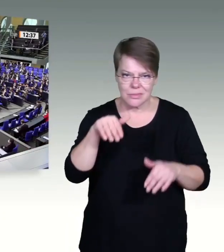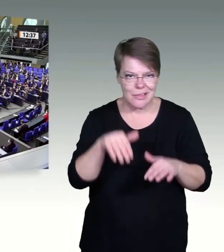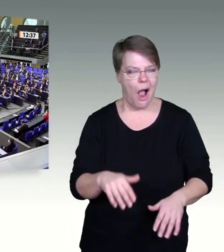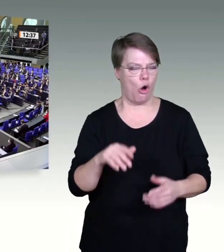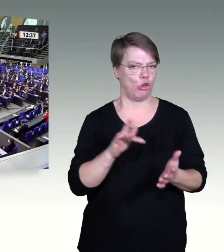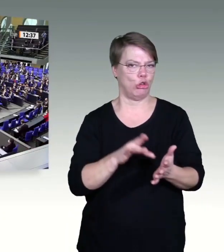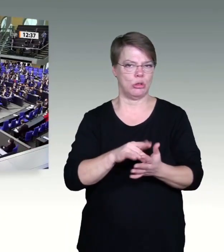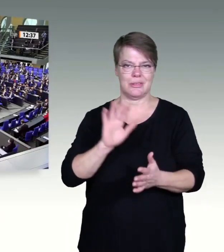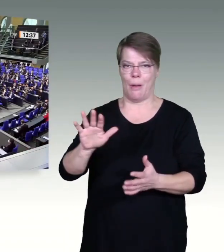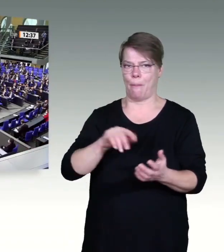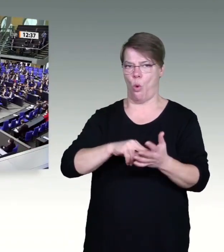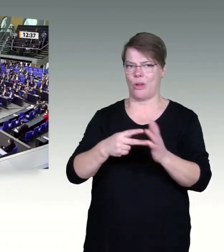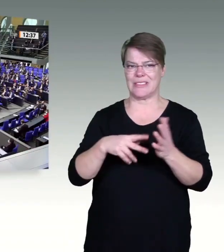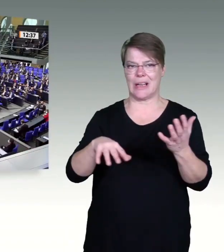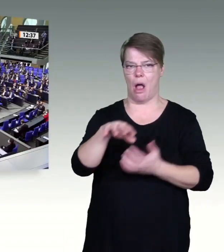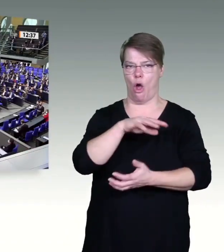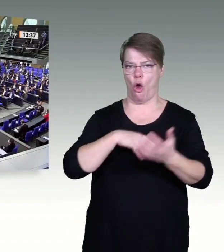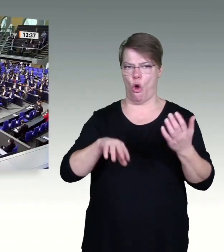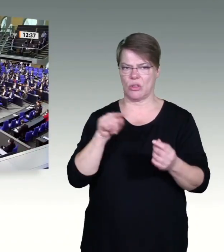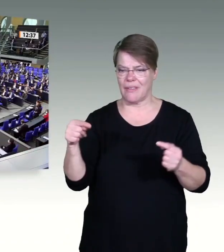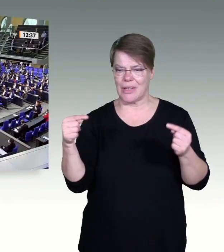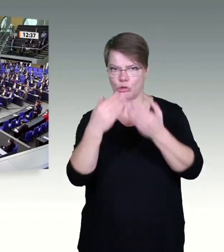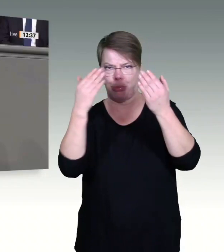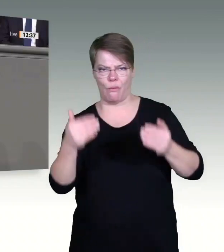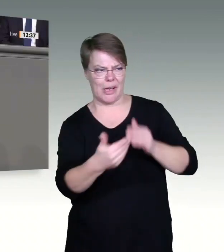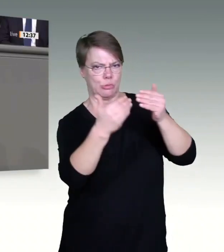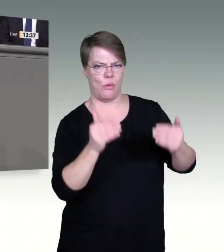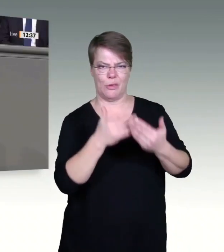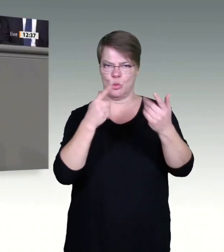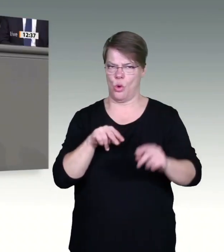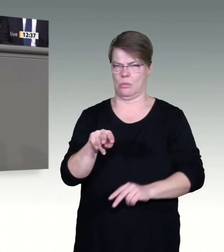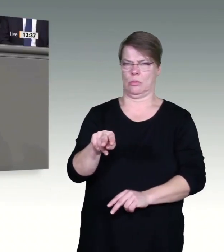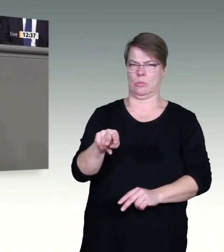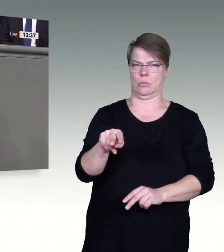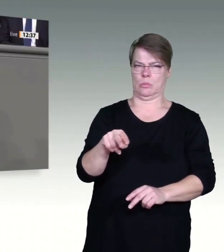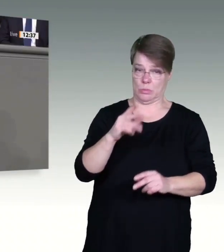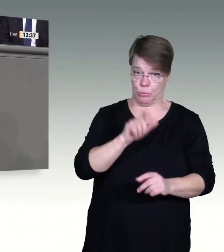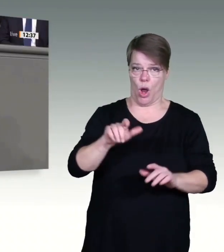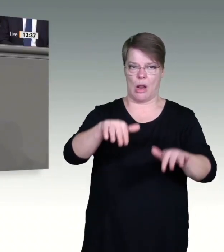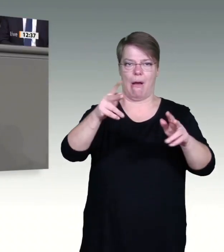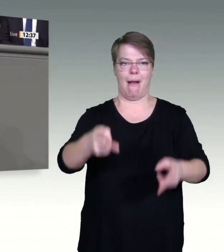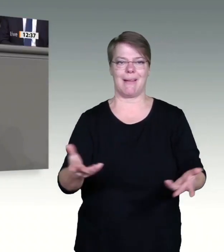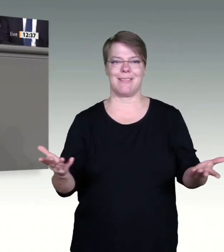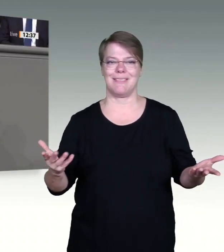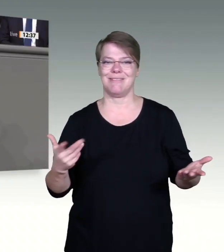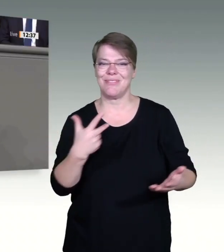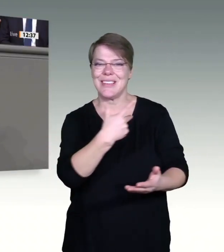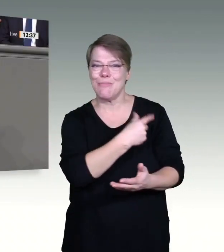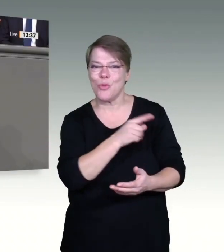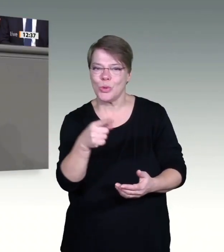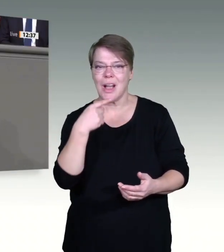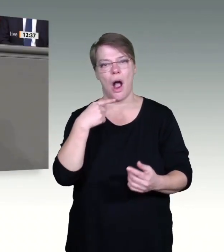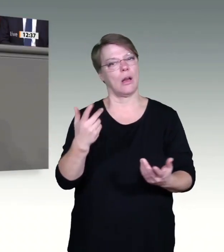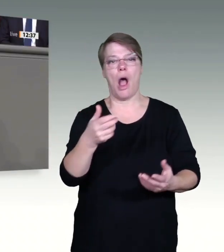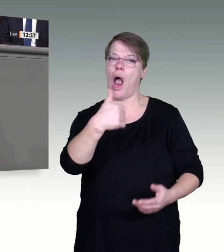In einer freiheitlichen Demokratie zählt nicht blinder Gehorsam, sondern bürgerliche Eigenverantwortung. Kümmern Sie sich um Ihre Kernaufgabe, die